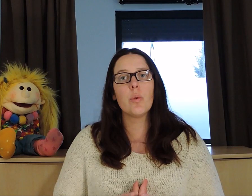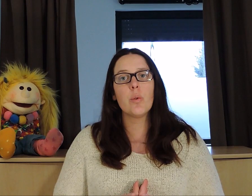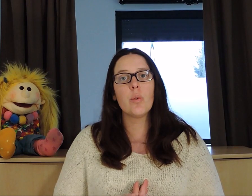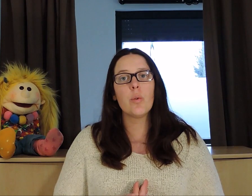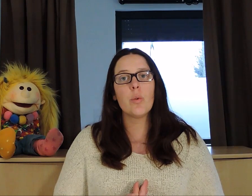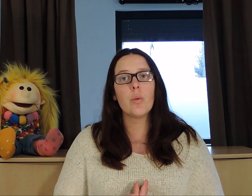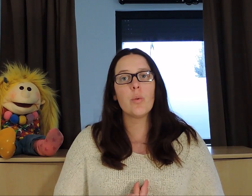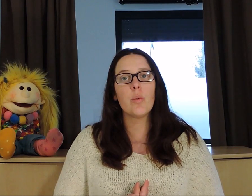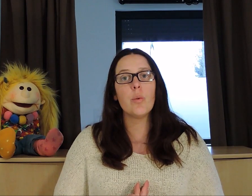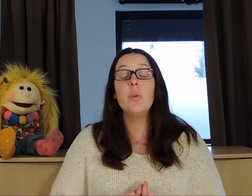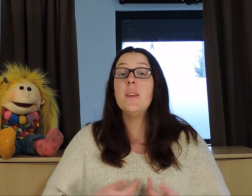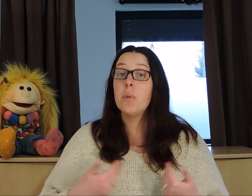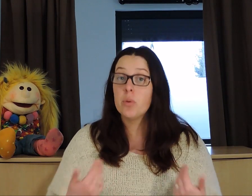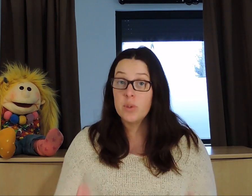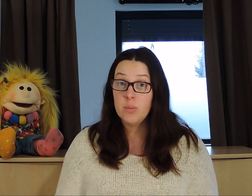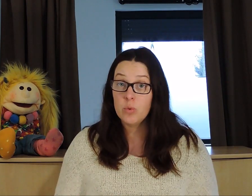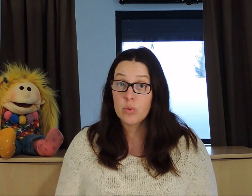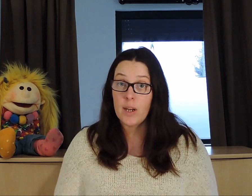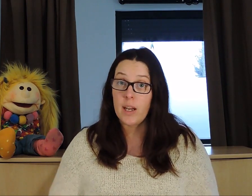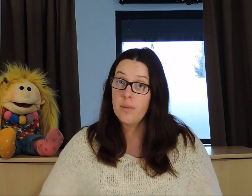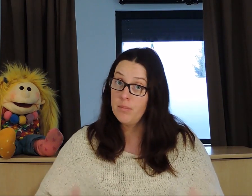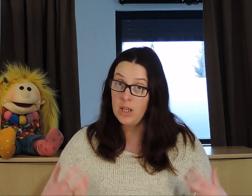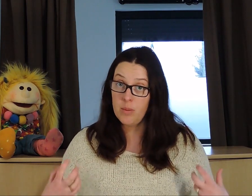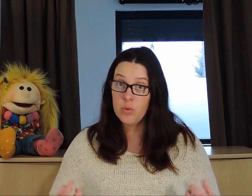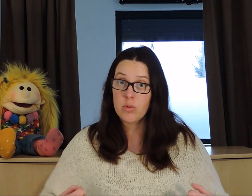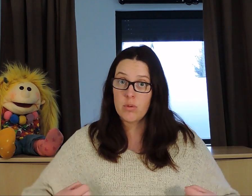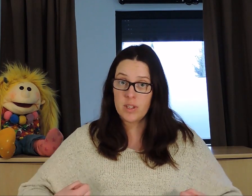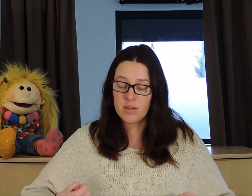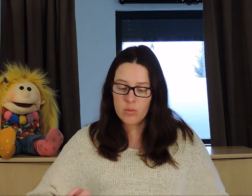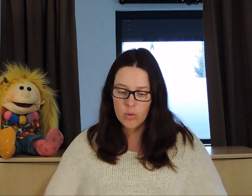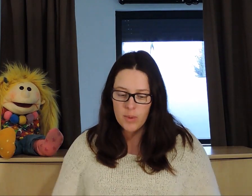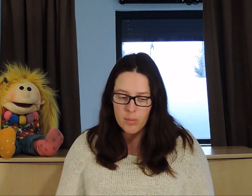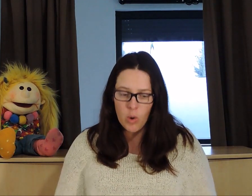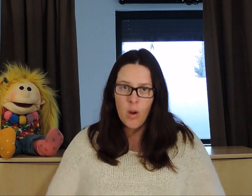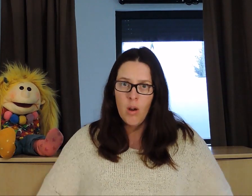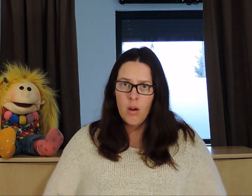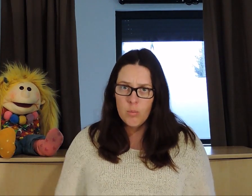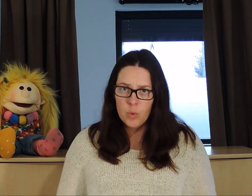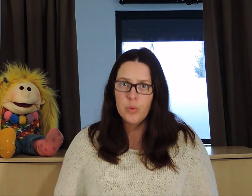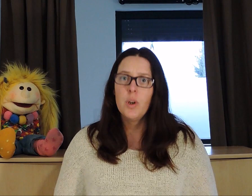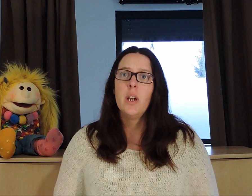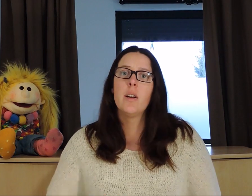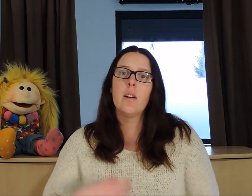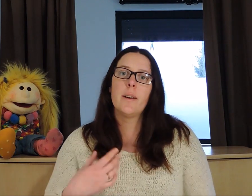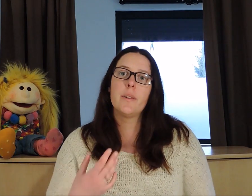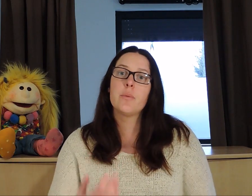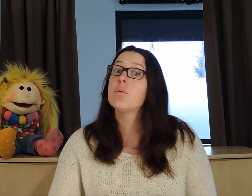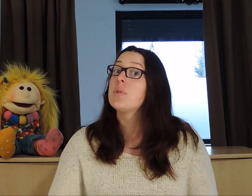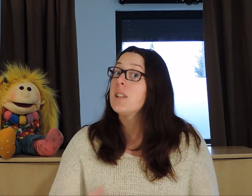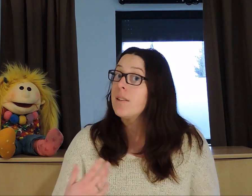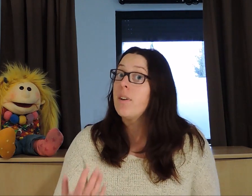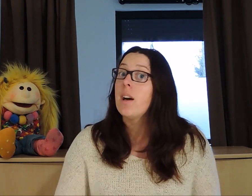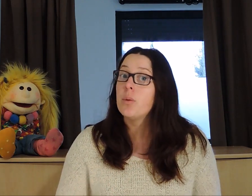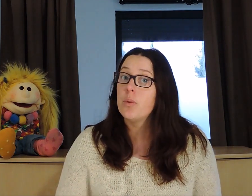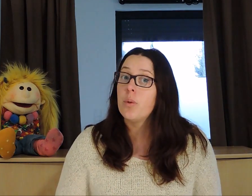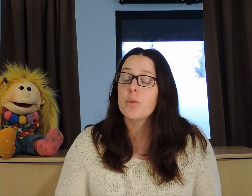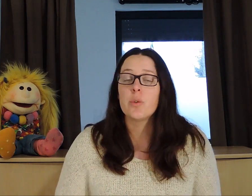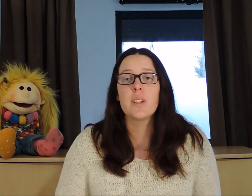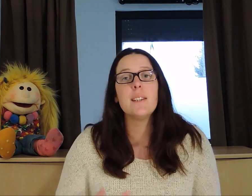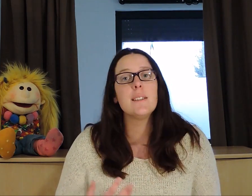hypotonie musculaire, des muscles qui sont globalement mous. Donc tout ça, ça va engendrer